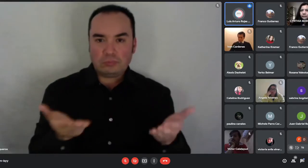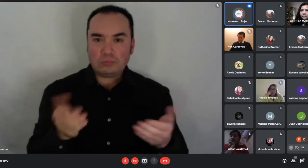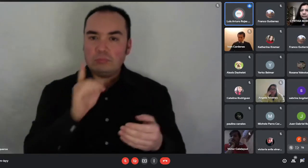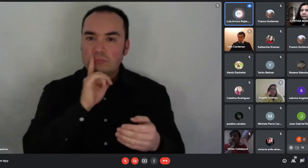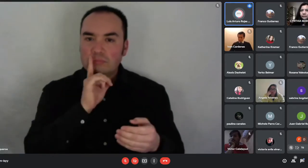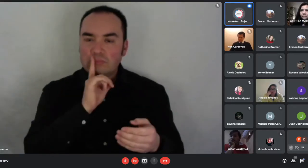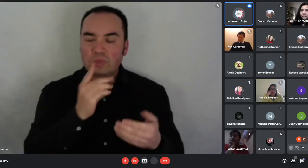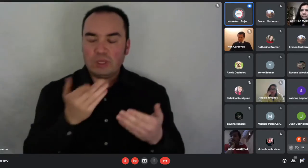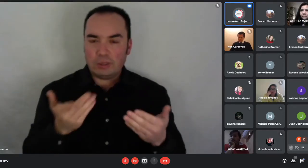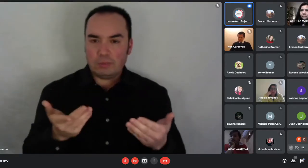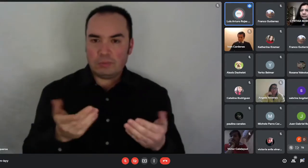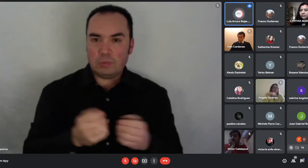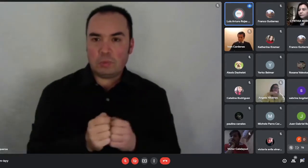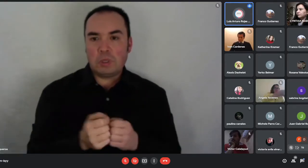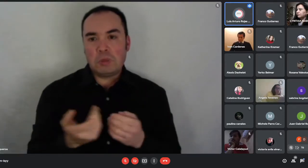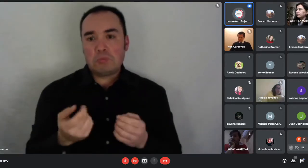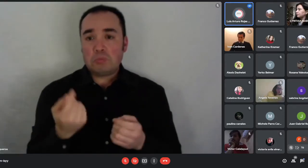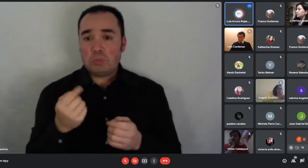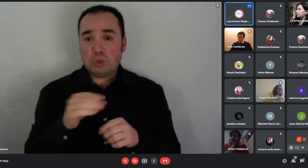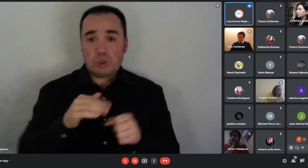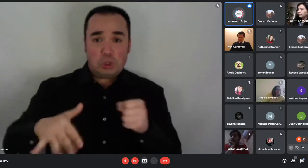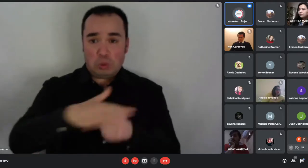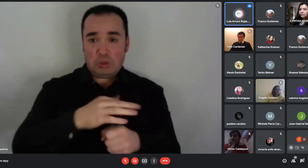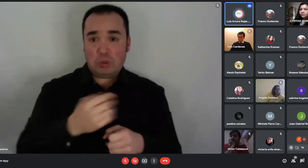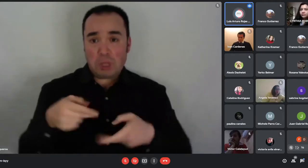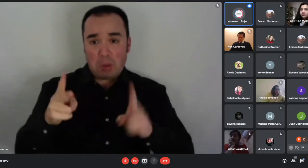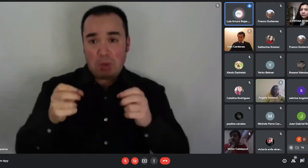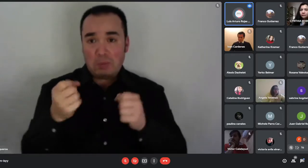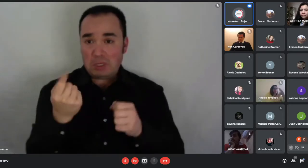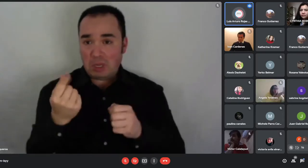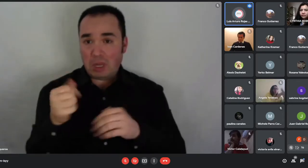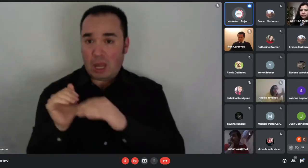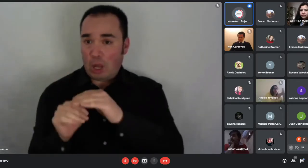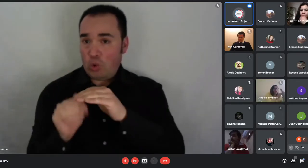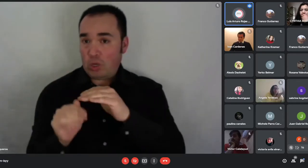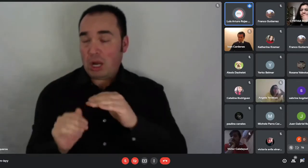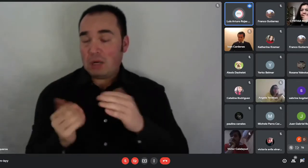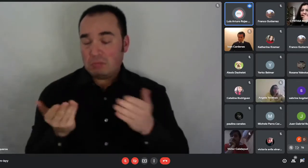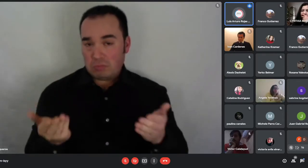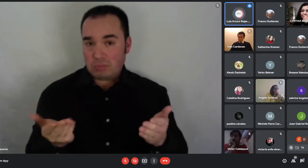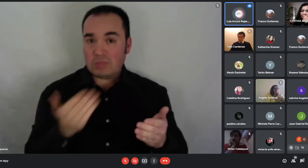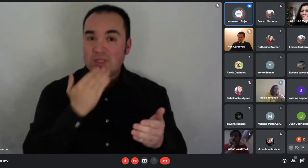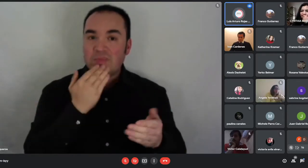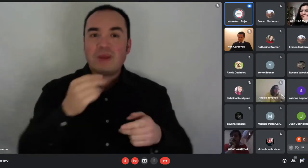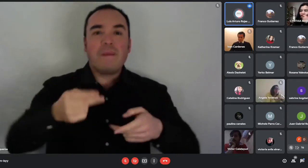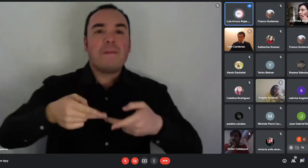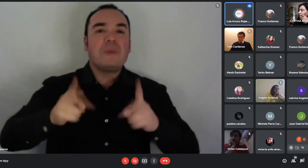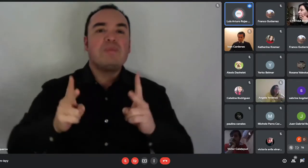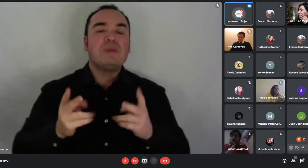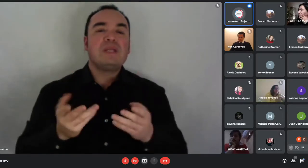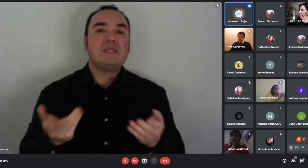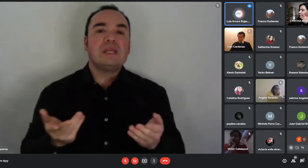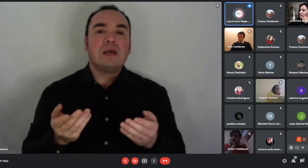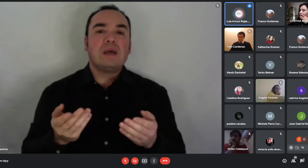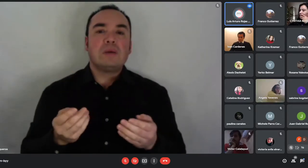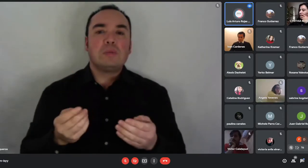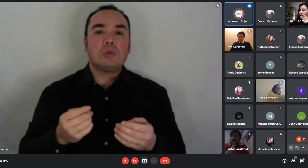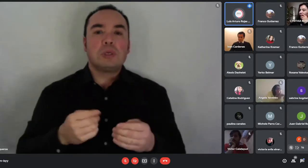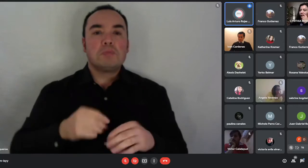En algunos casos les permite también acogerse a algún crédito hipotecario o algún tercer aporte para financiar la vivienda.